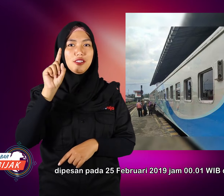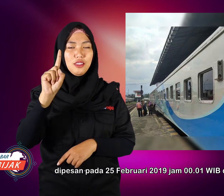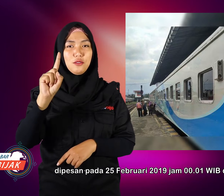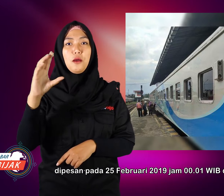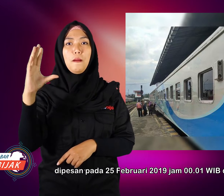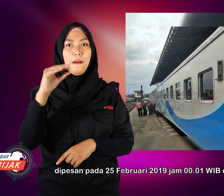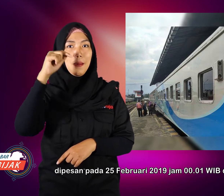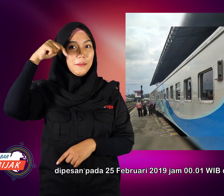hari.